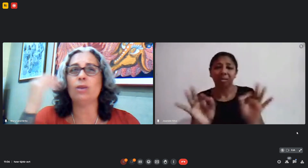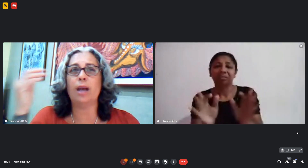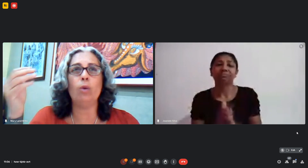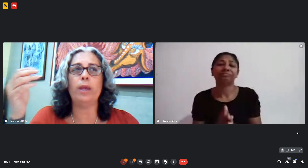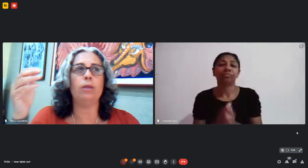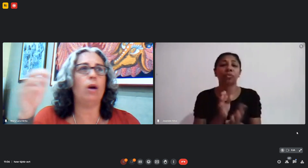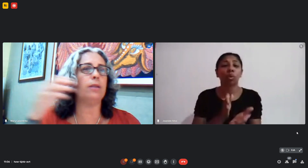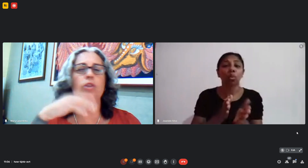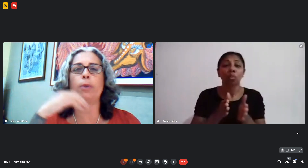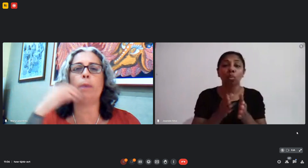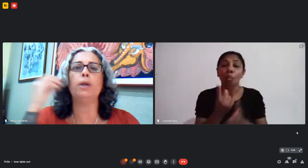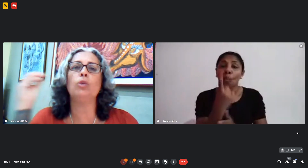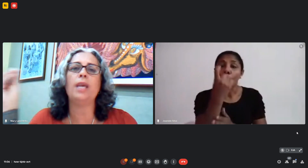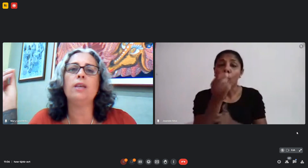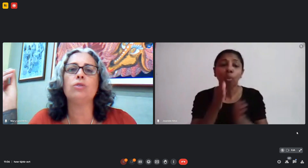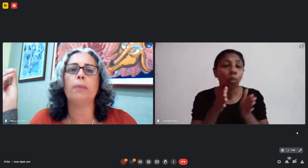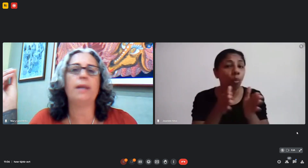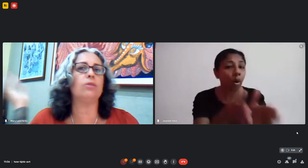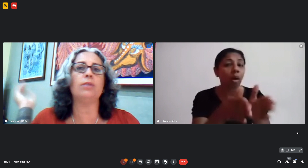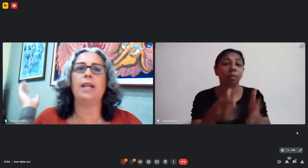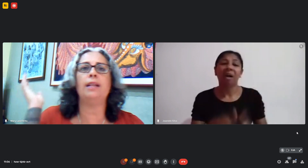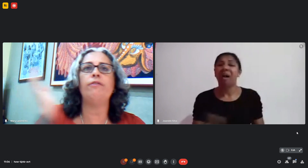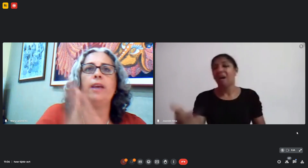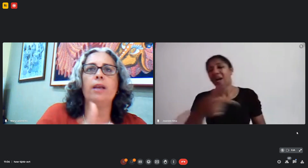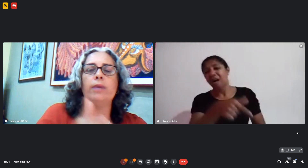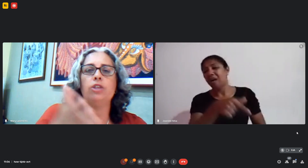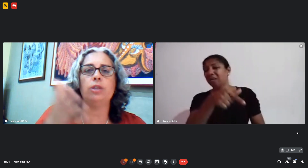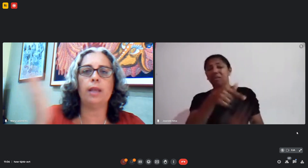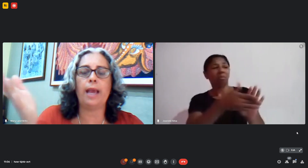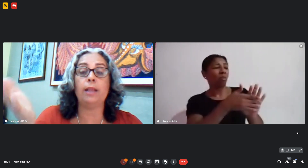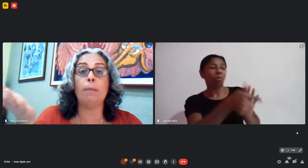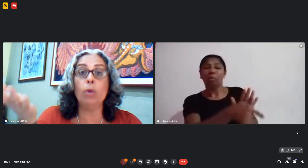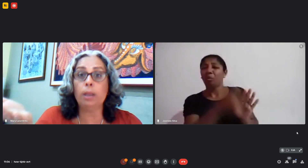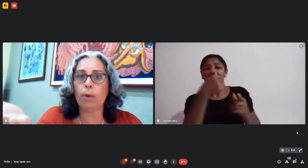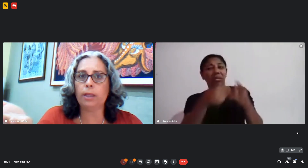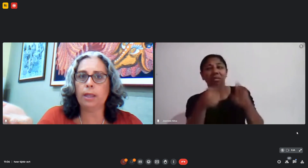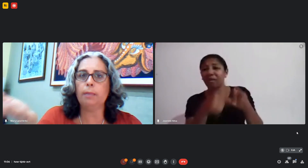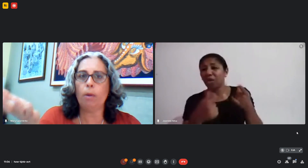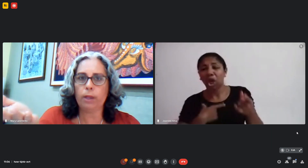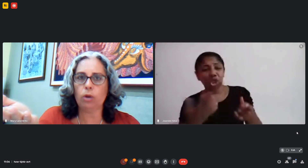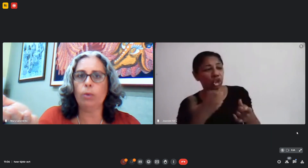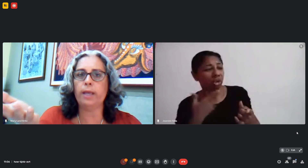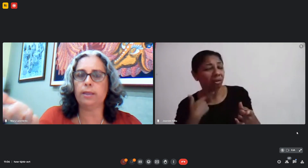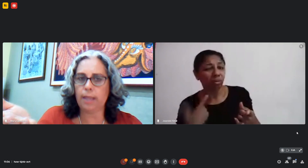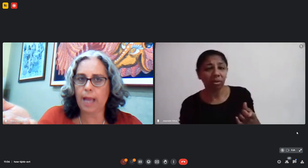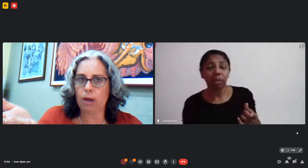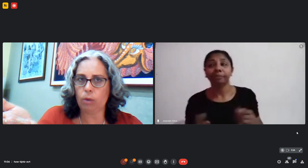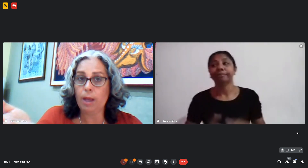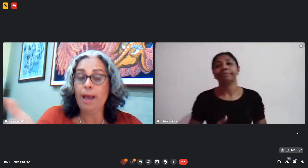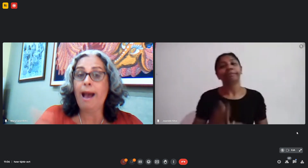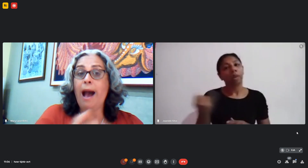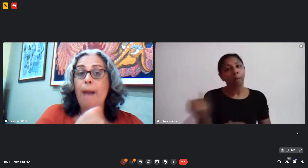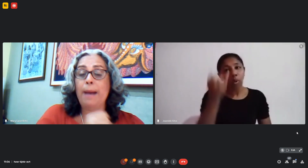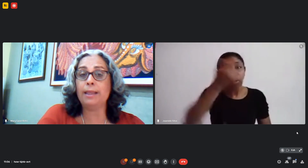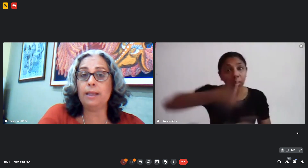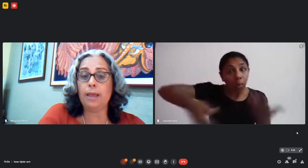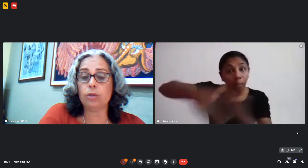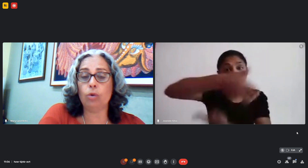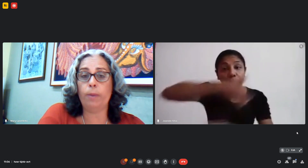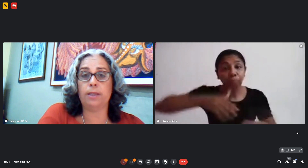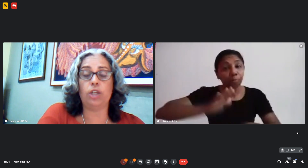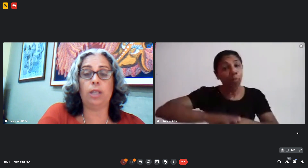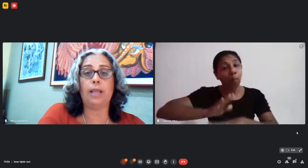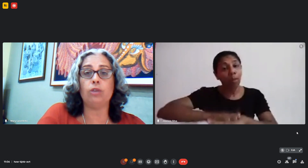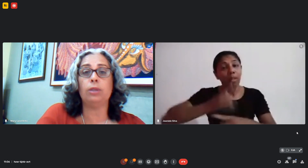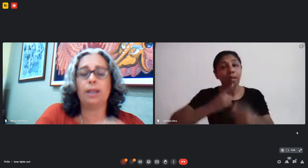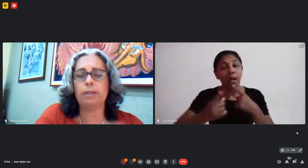até causar ruído hoje estou propondo isso mas isso tem nada a ver com o a gente quer então é muito importante um momento como esse diálogo a partir disso